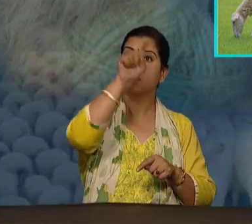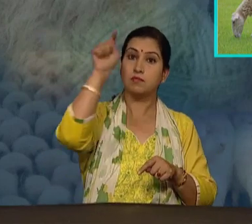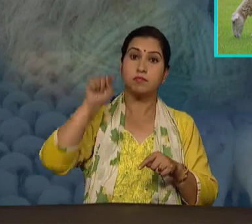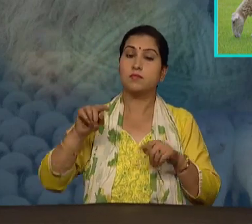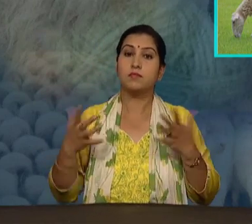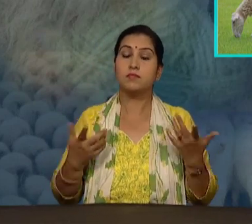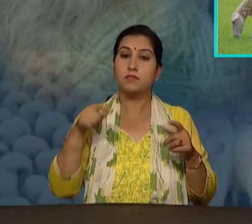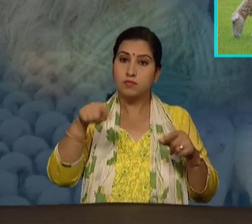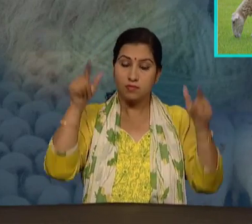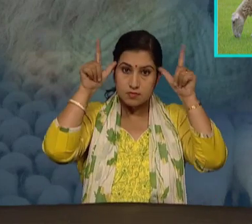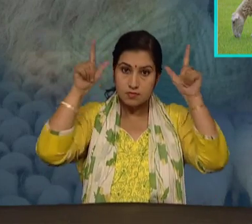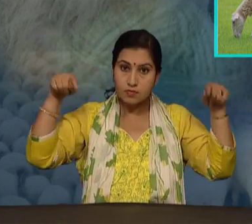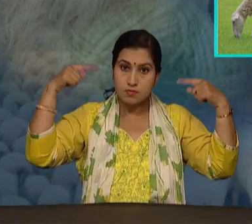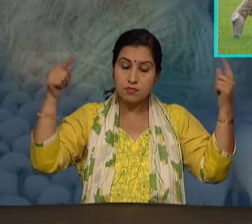भेडे पाई जाती हैं